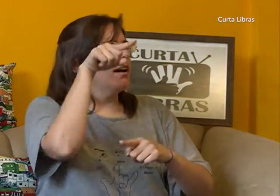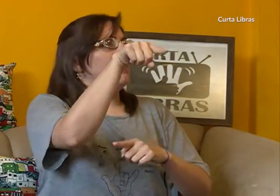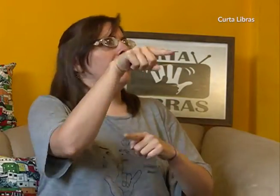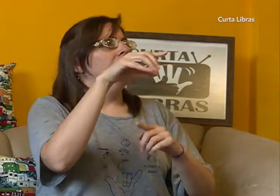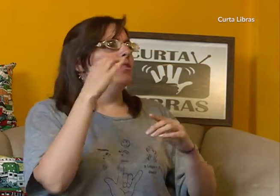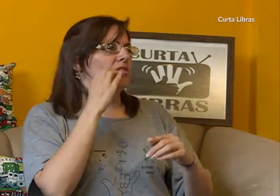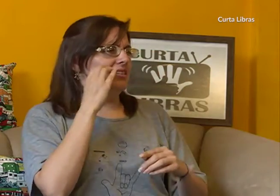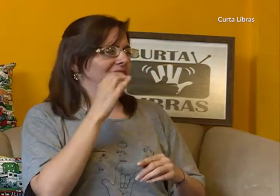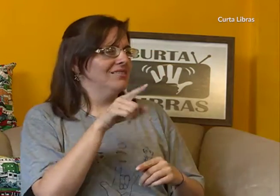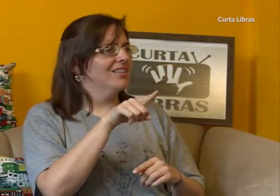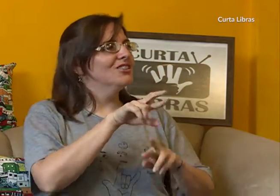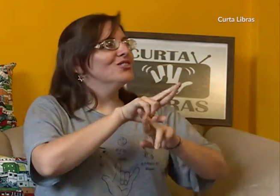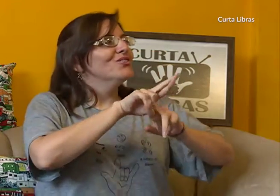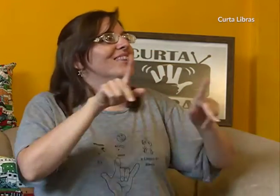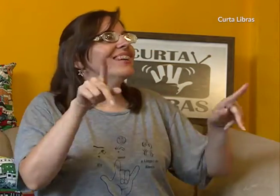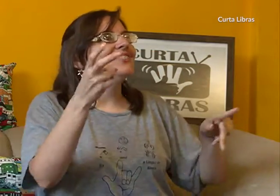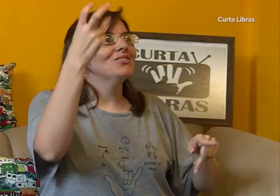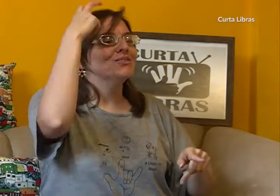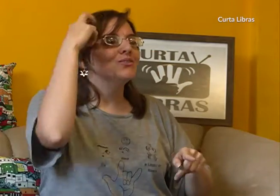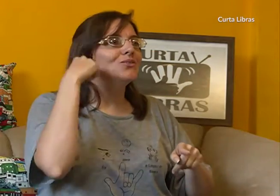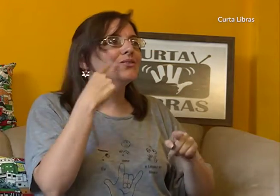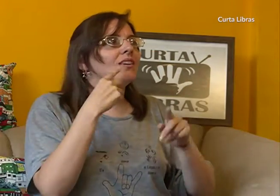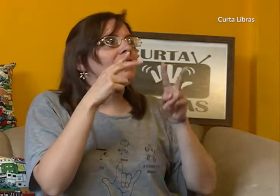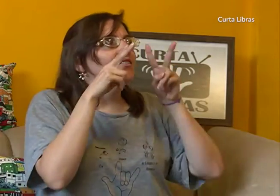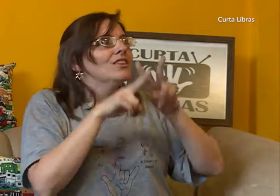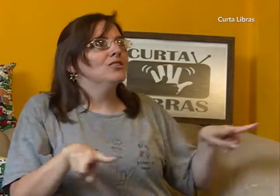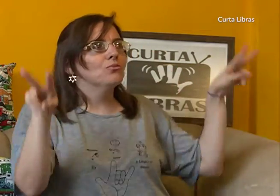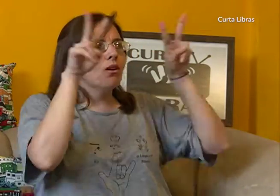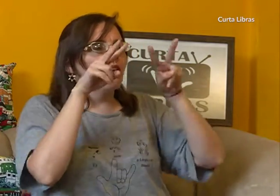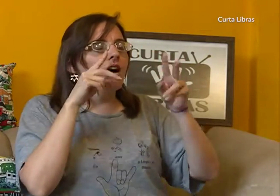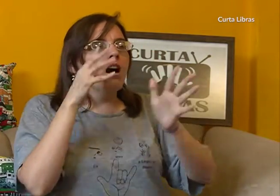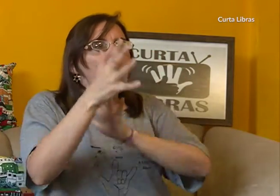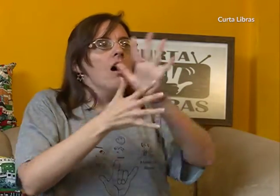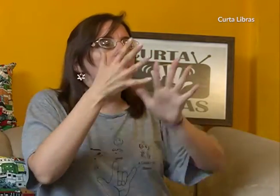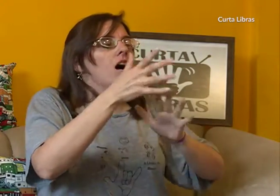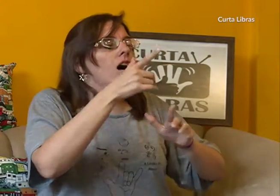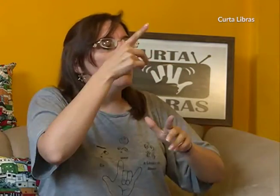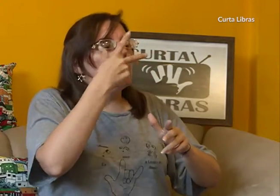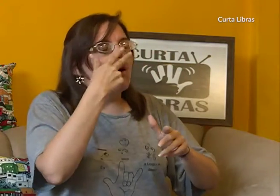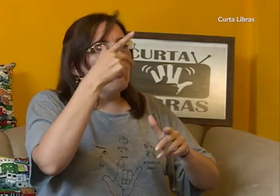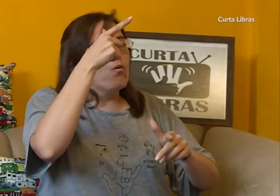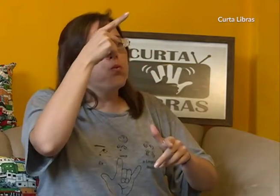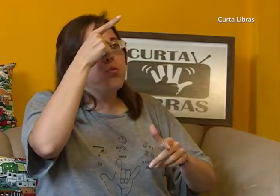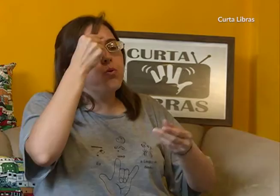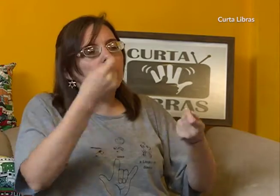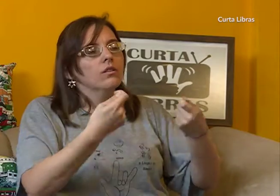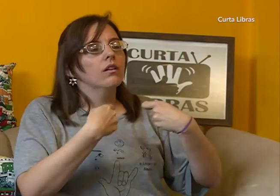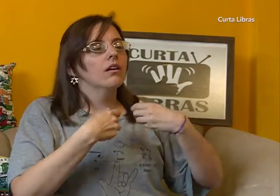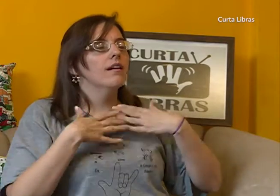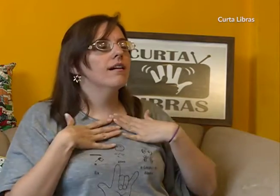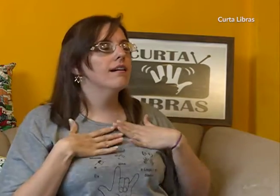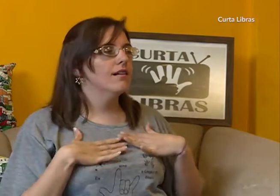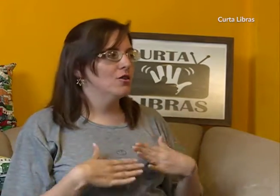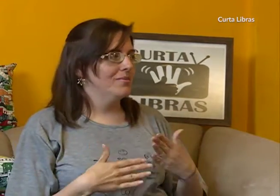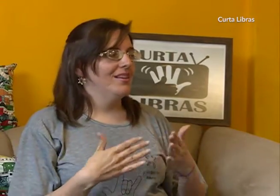se trabalha com a cultura surda, uma cultura visual que tem a língua de sinais, e eu me senti bem mais aliviada,